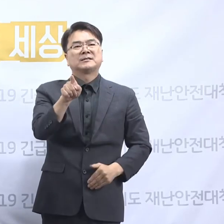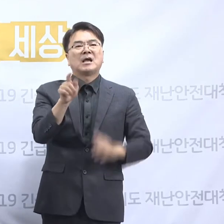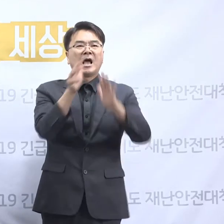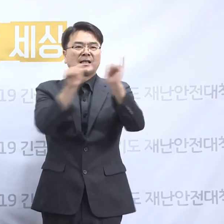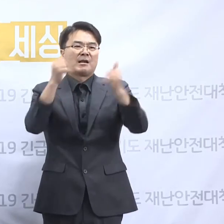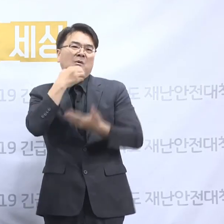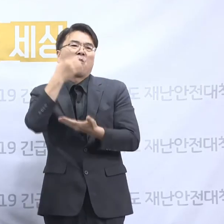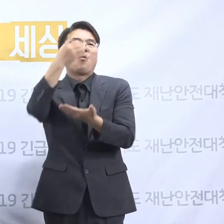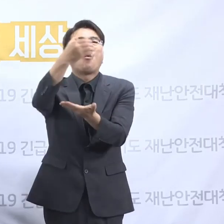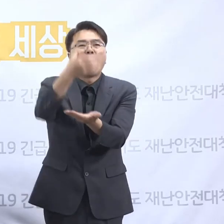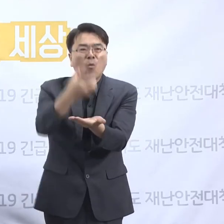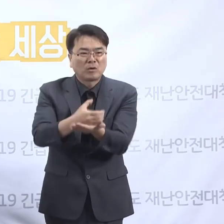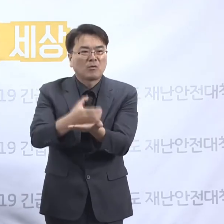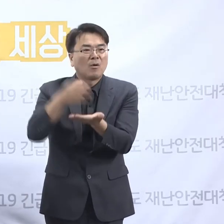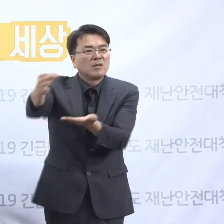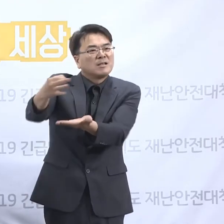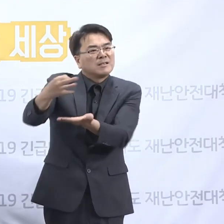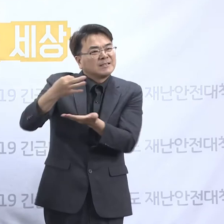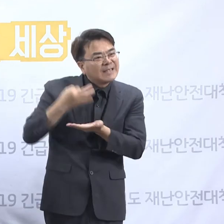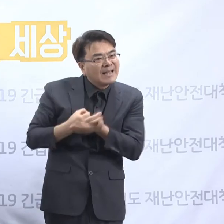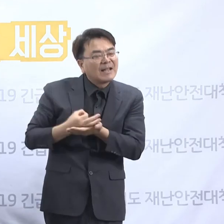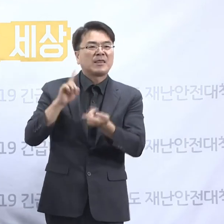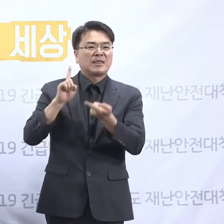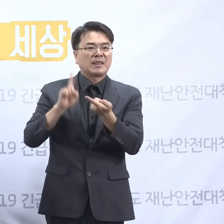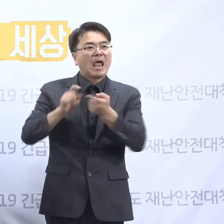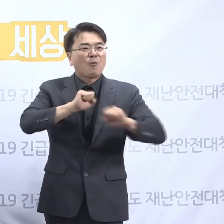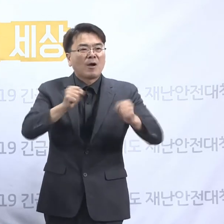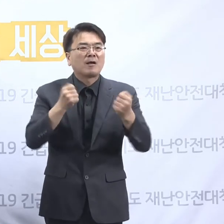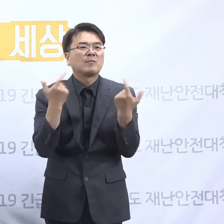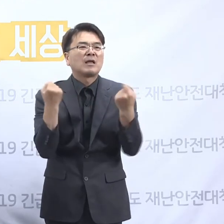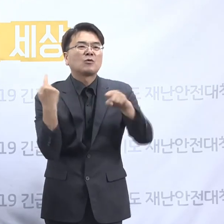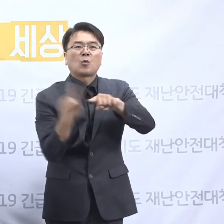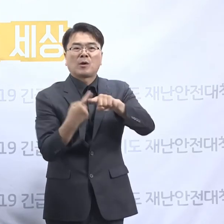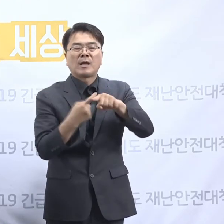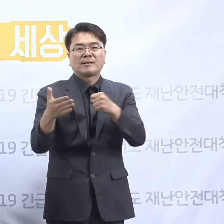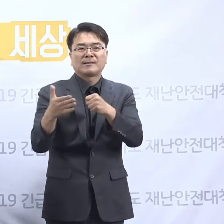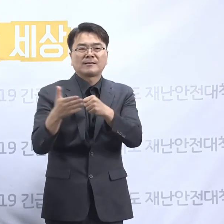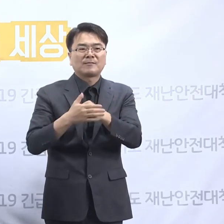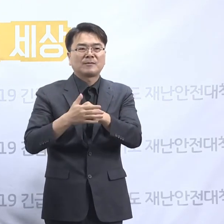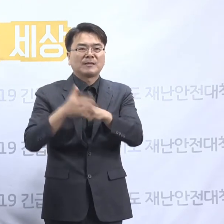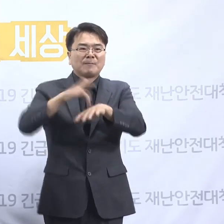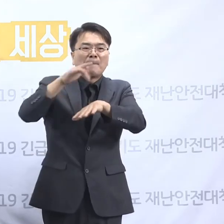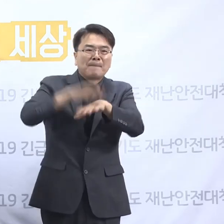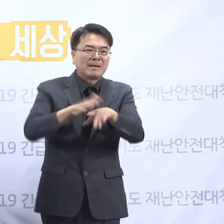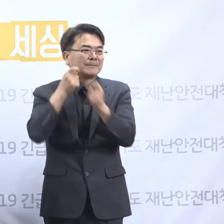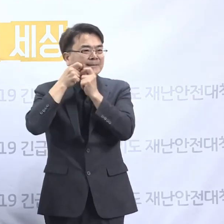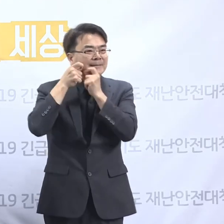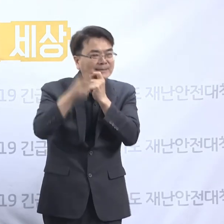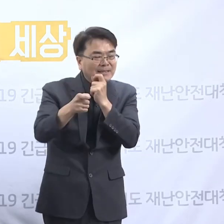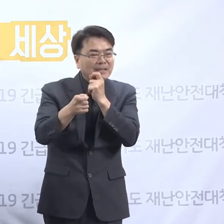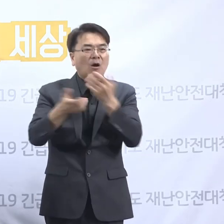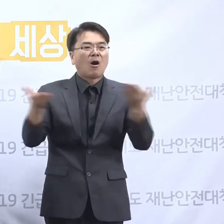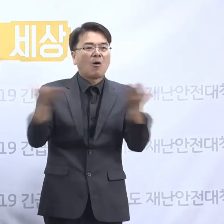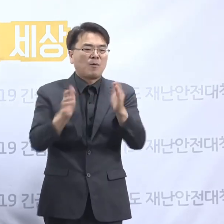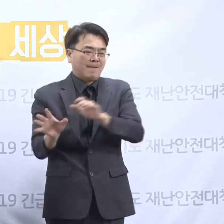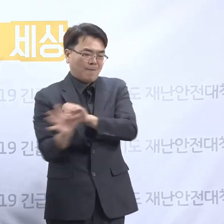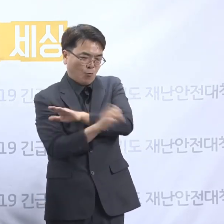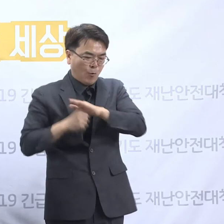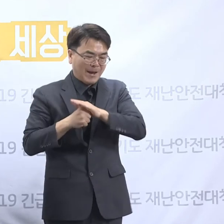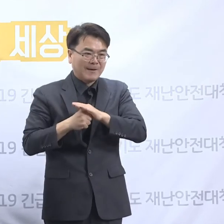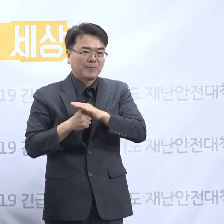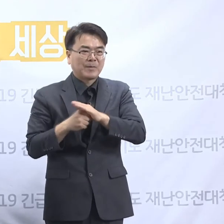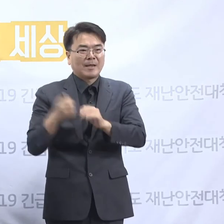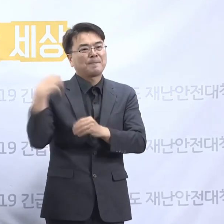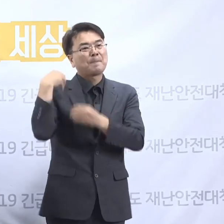기망하여 재물을 취득한, 재산을 취득한 행위로서 이것은 상습적인 사기, 그리고 업무상 횡령과 배임,